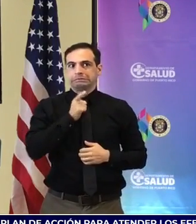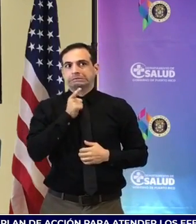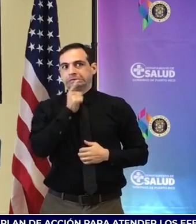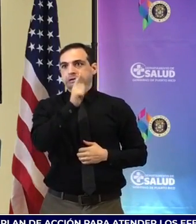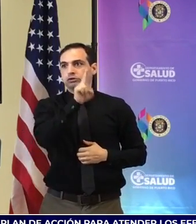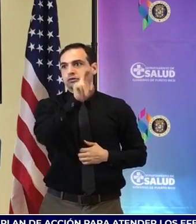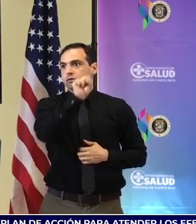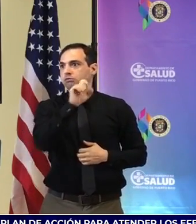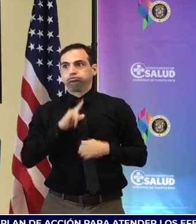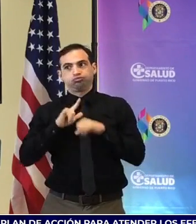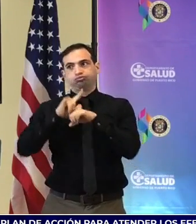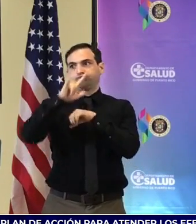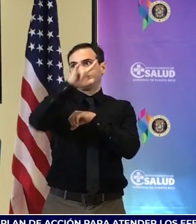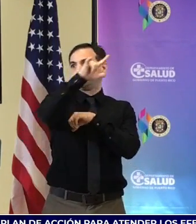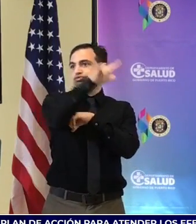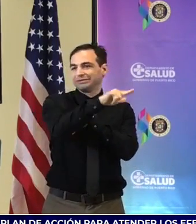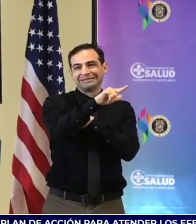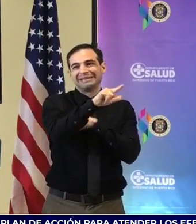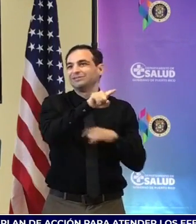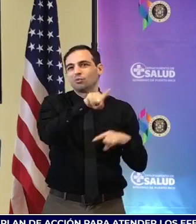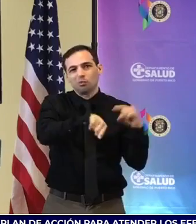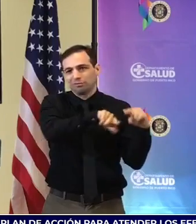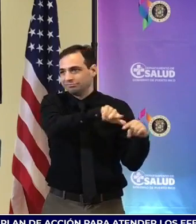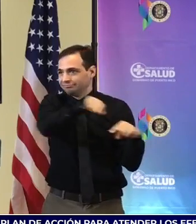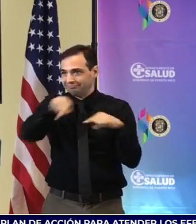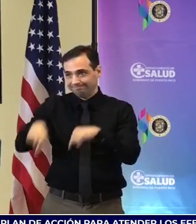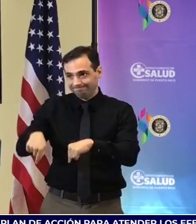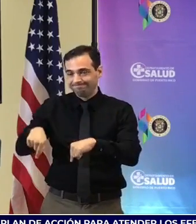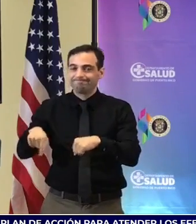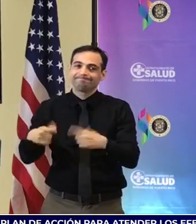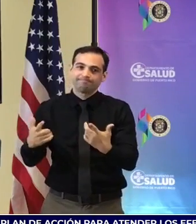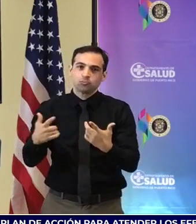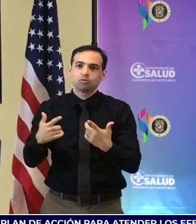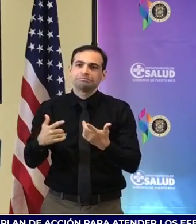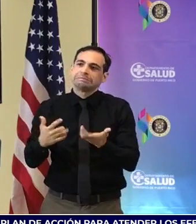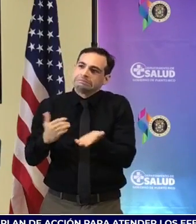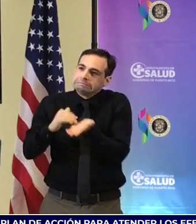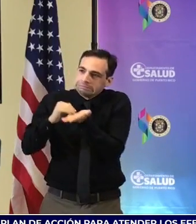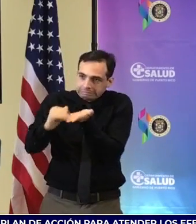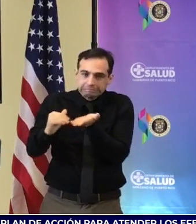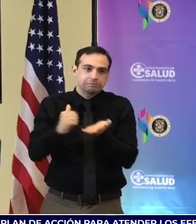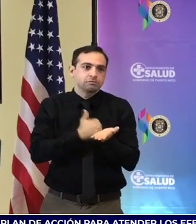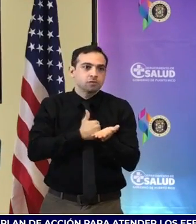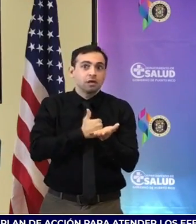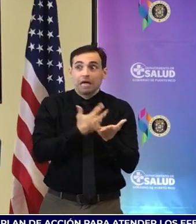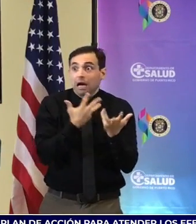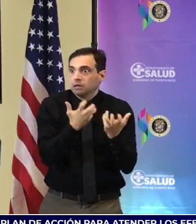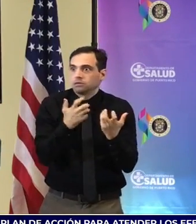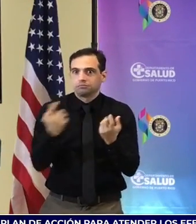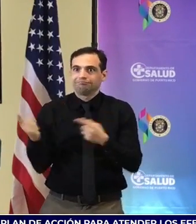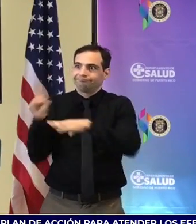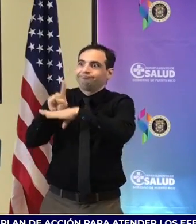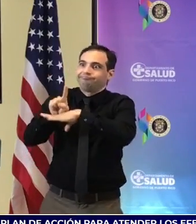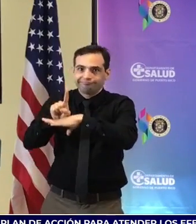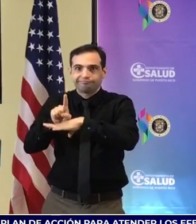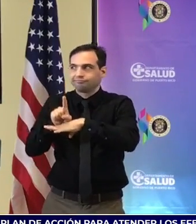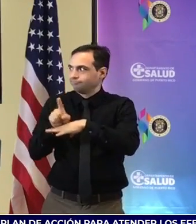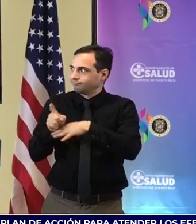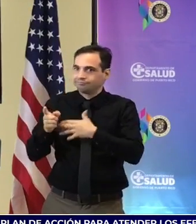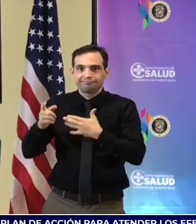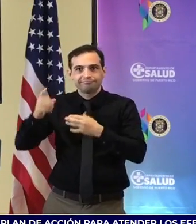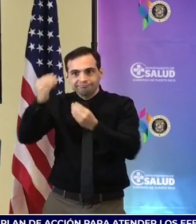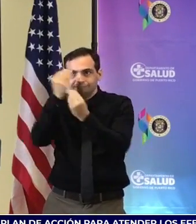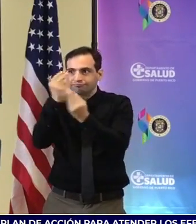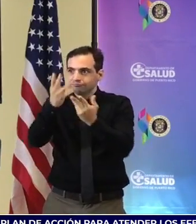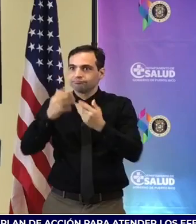y por ende, pues, no pudo participar, pero era su intención y su interés estar aquí compartiendo con Centro de Salud esta